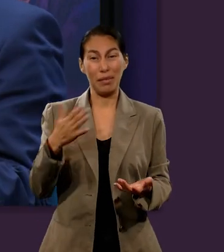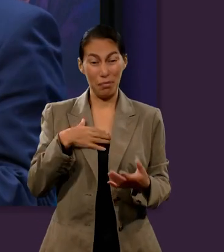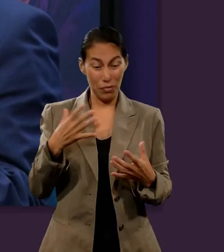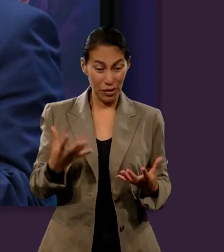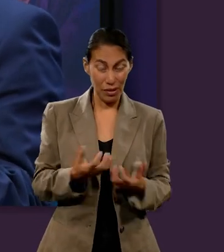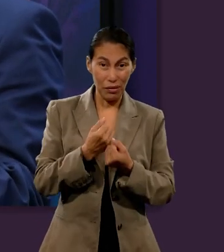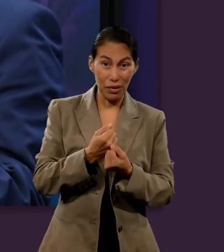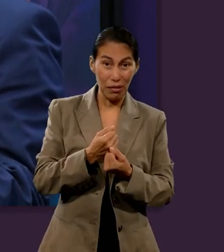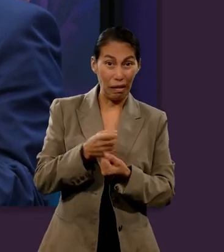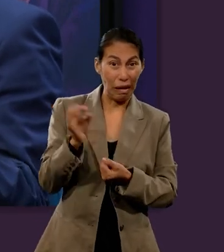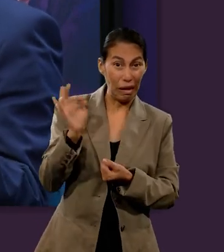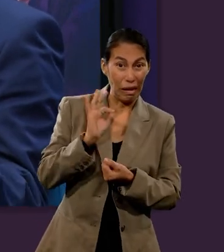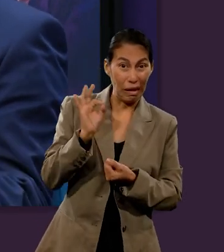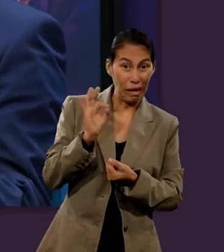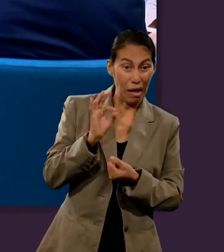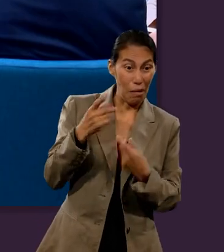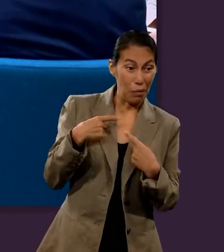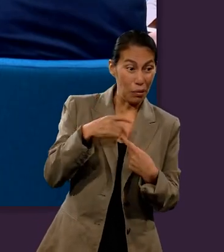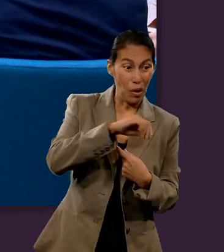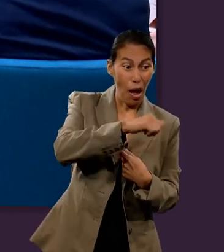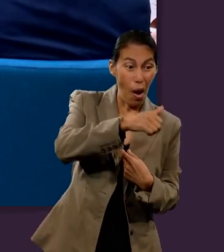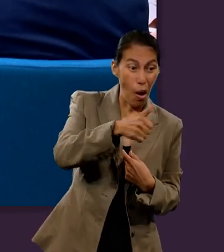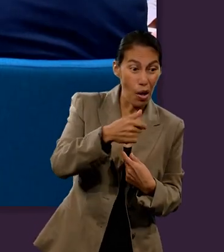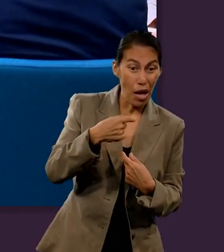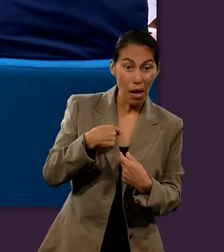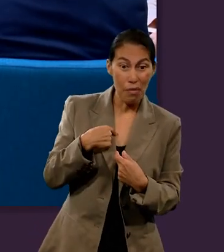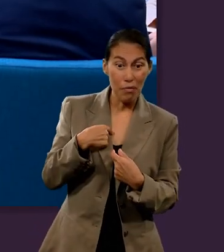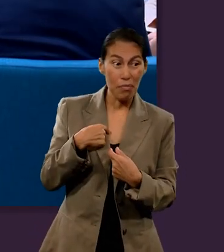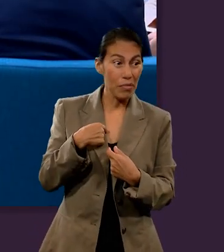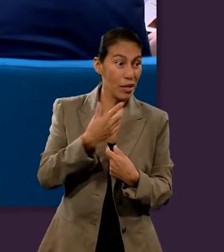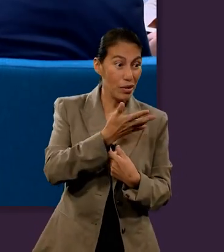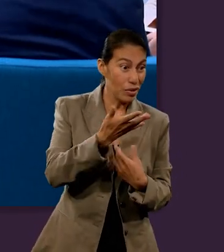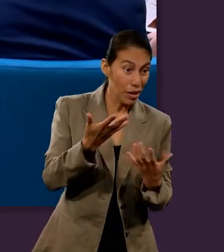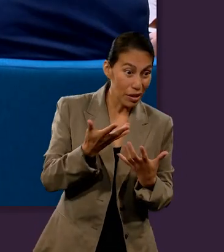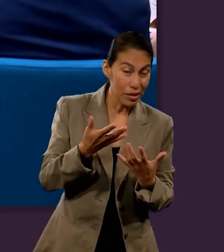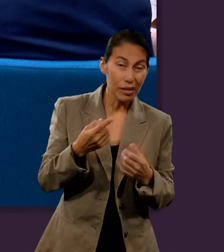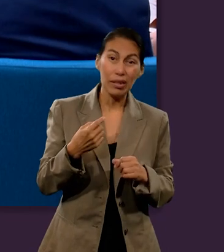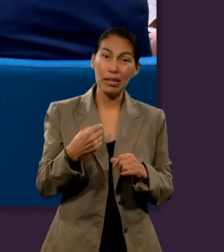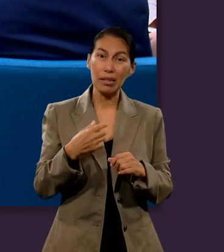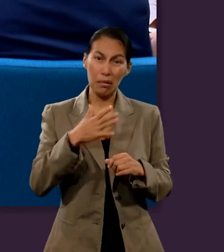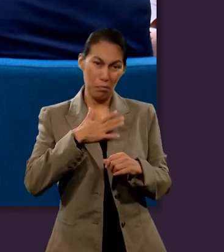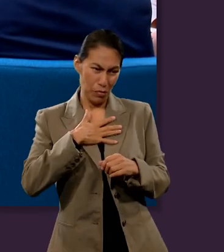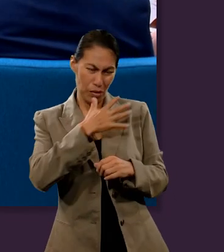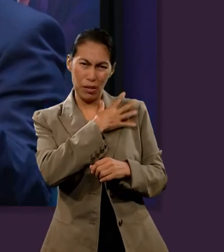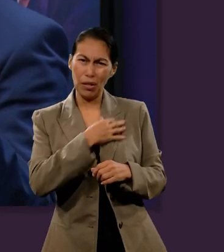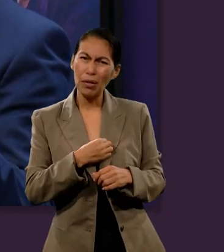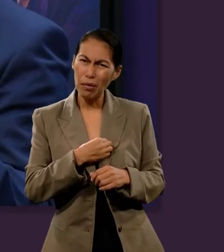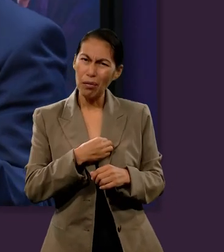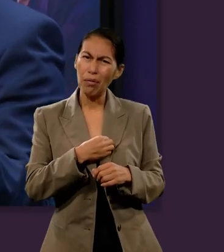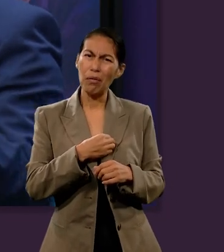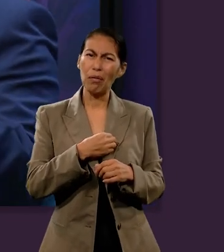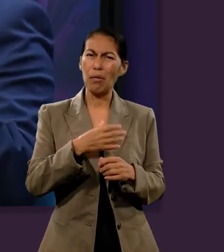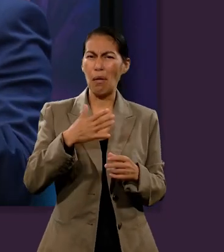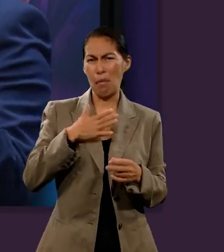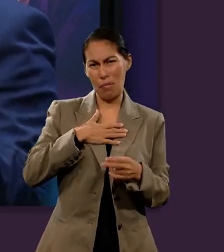demás, que si mi salvación dependiera de otras personas, de mi hijo,